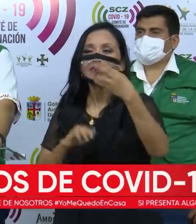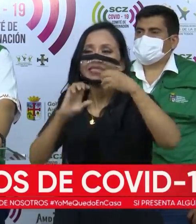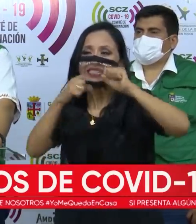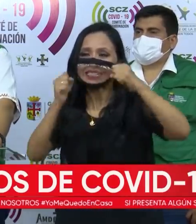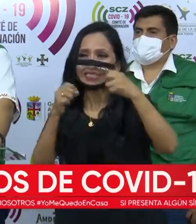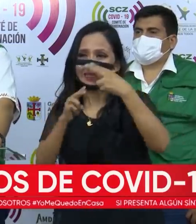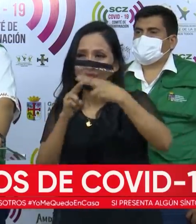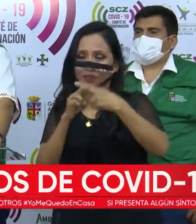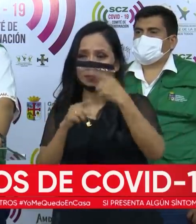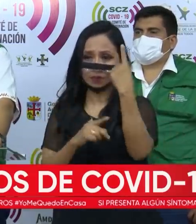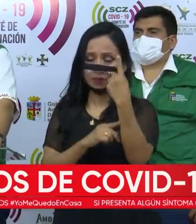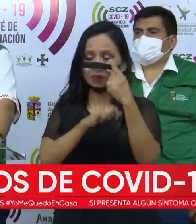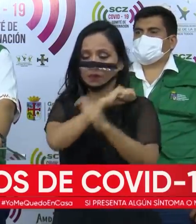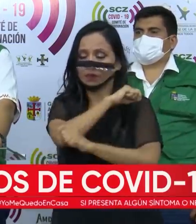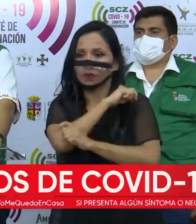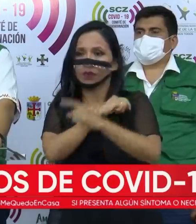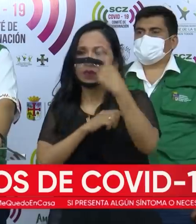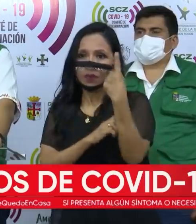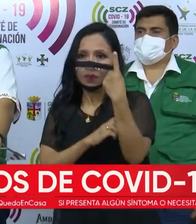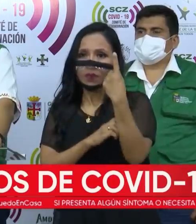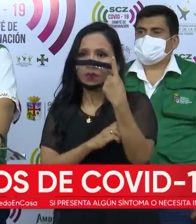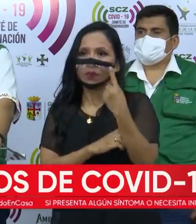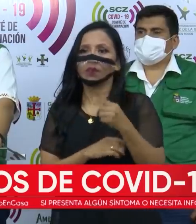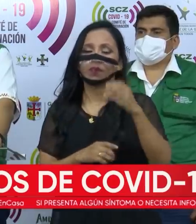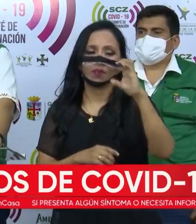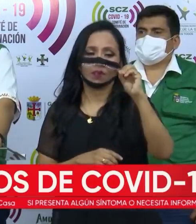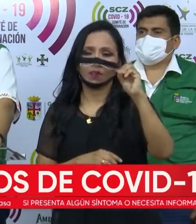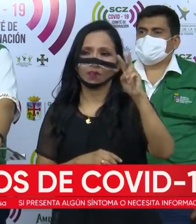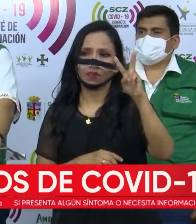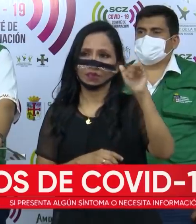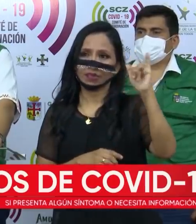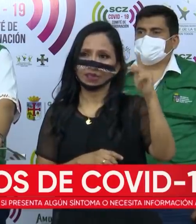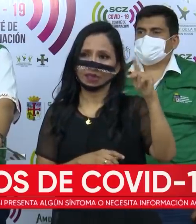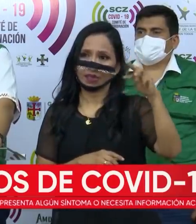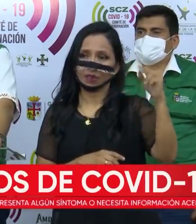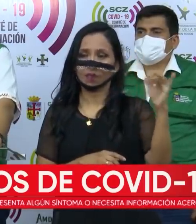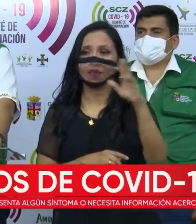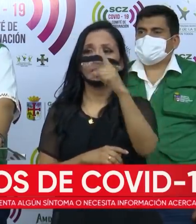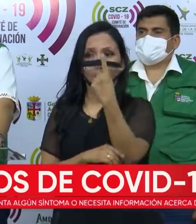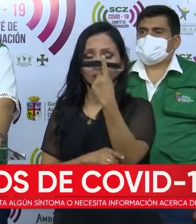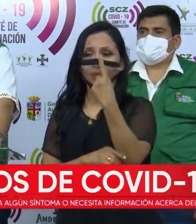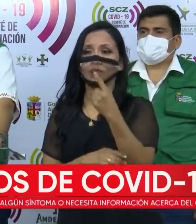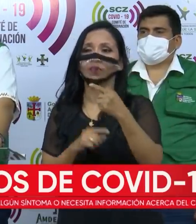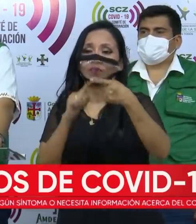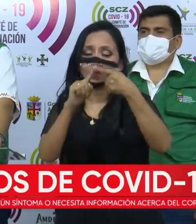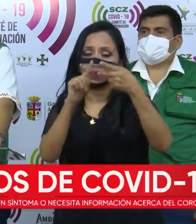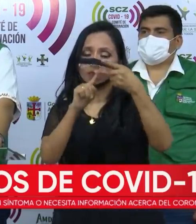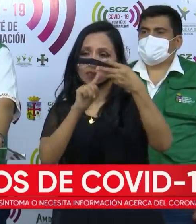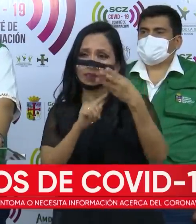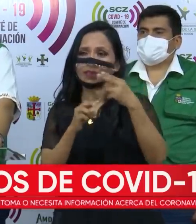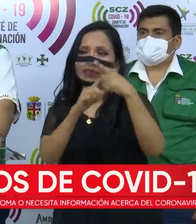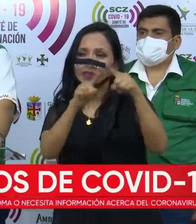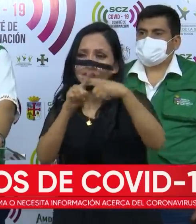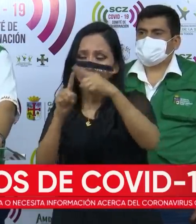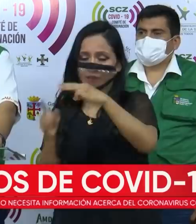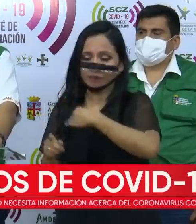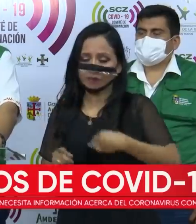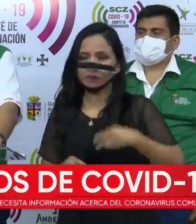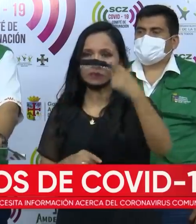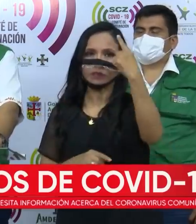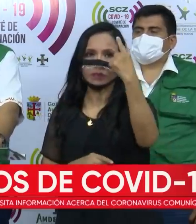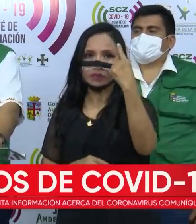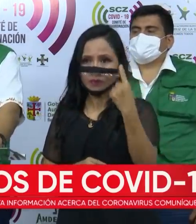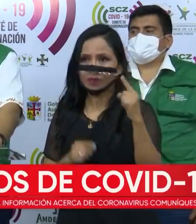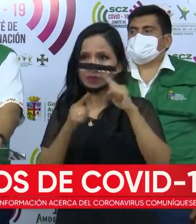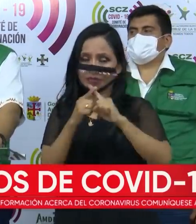1. El Torno, 1. Okinawa, 1. San José, 1. Trigal, 1. Y Guarnes, 1